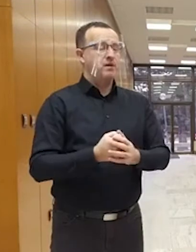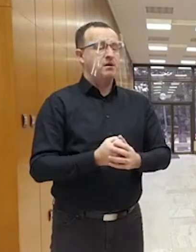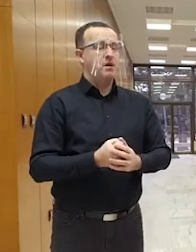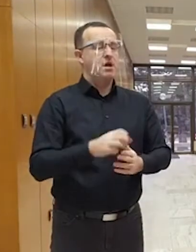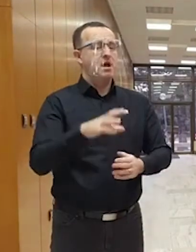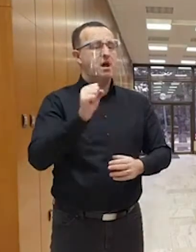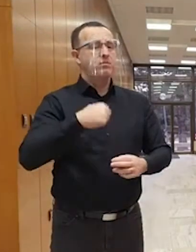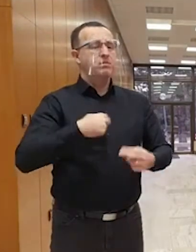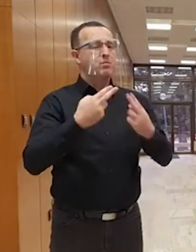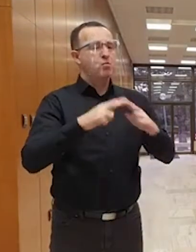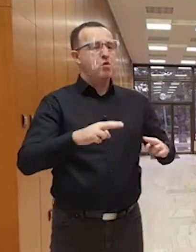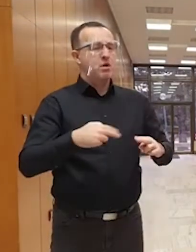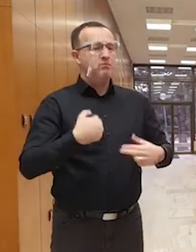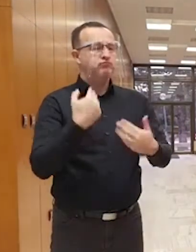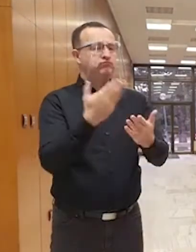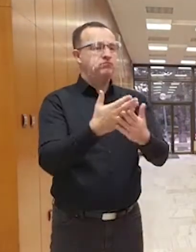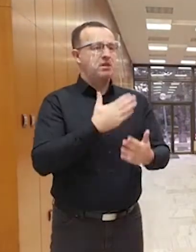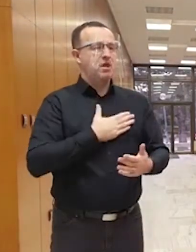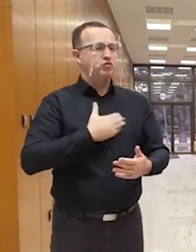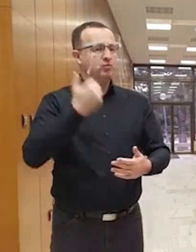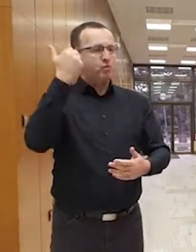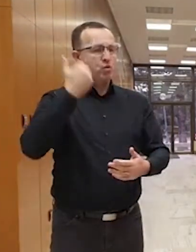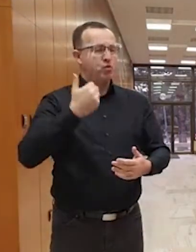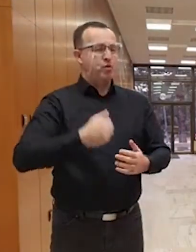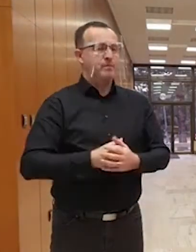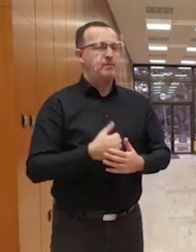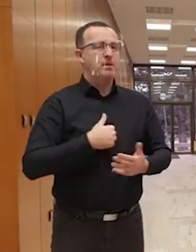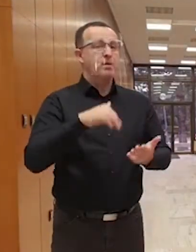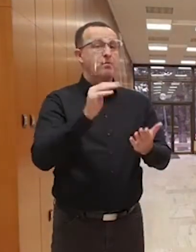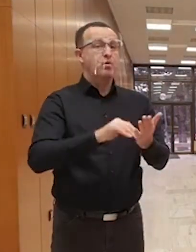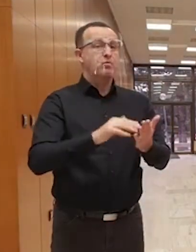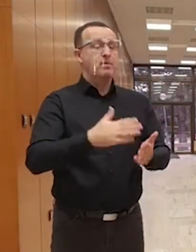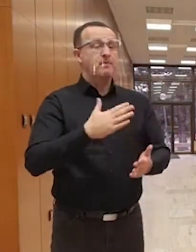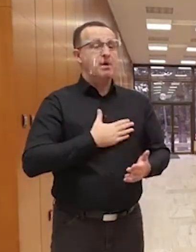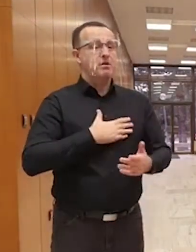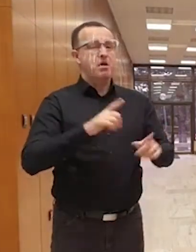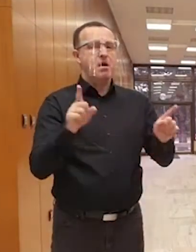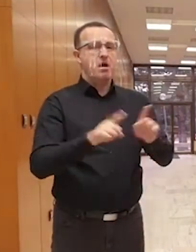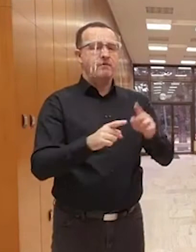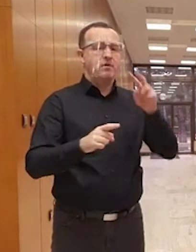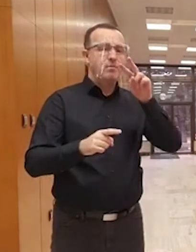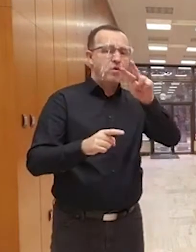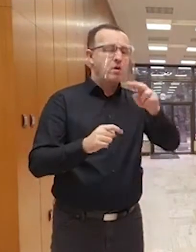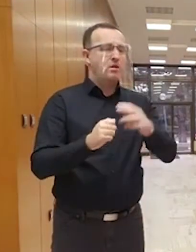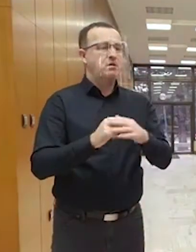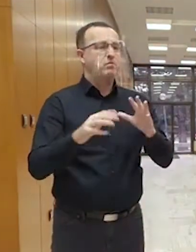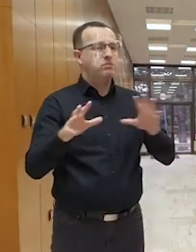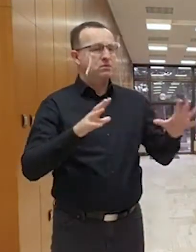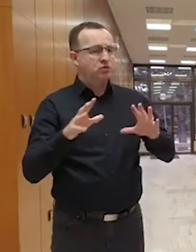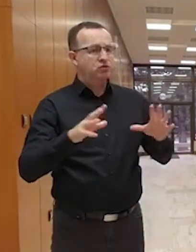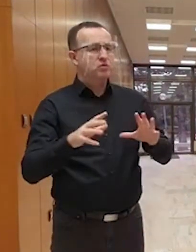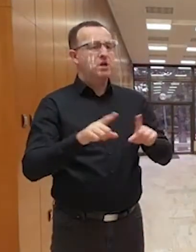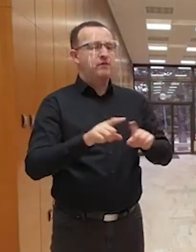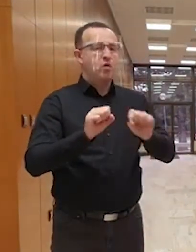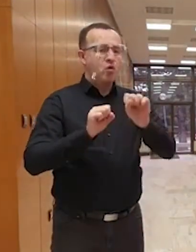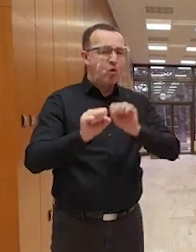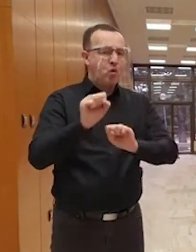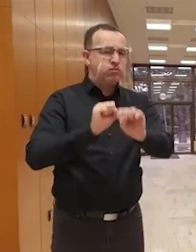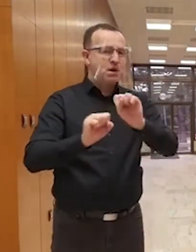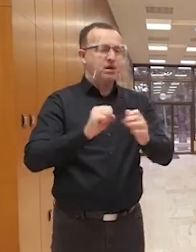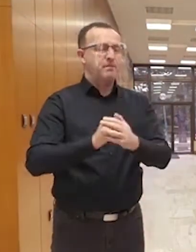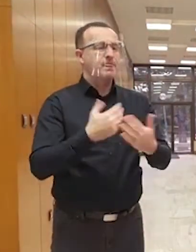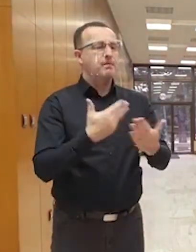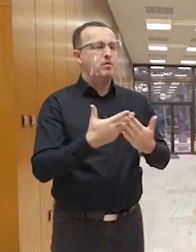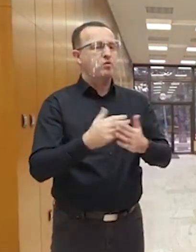ich mohli poskytnúť našim občanom, potrebujem mať jednotný pohľad ako na bezpečnosť, tak aj na obranu. Preto